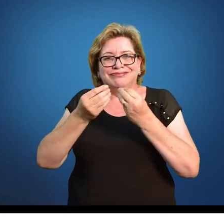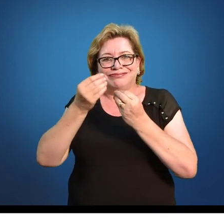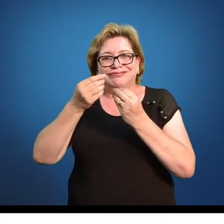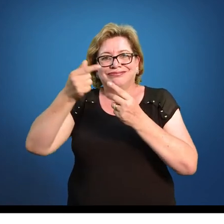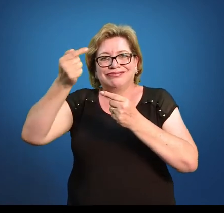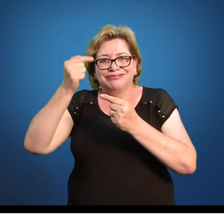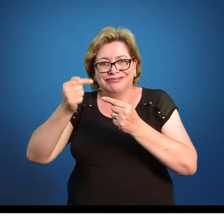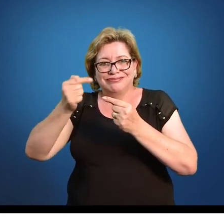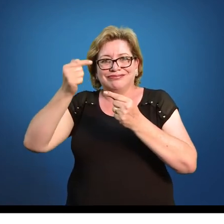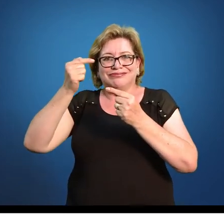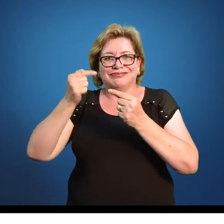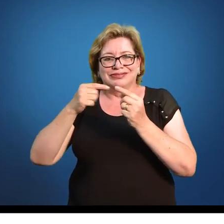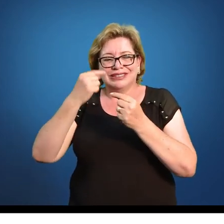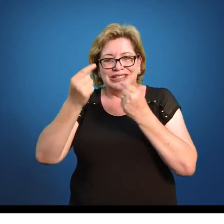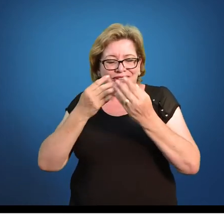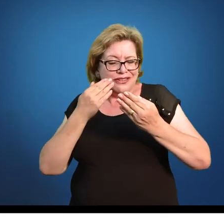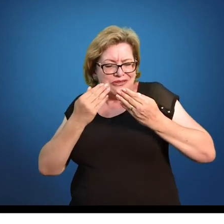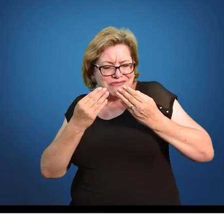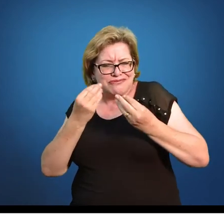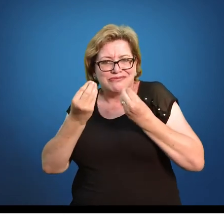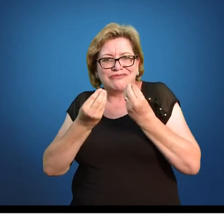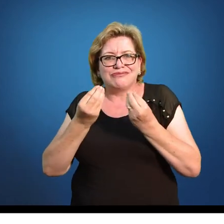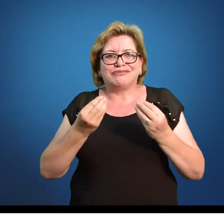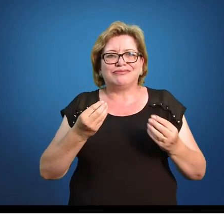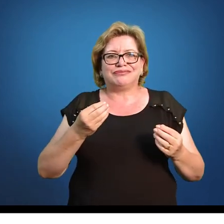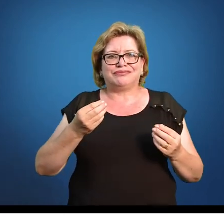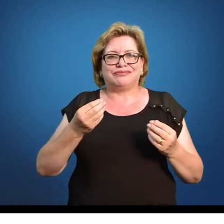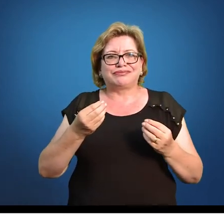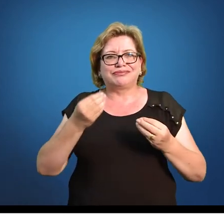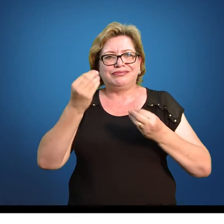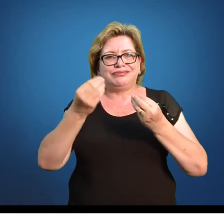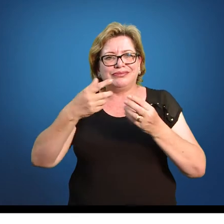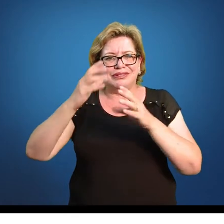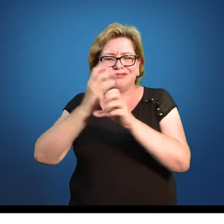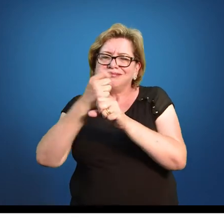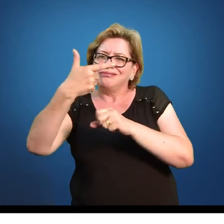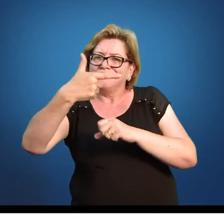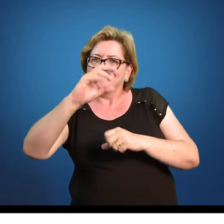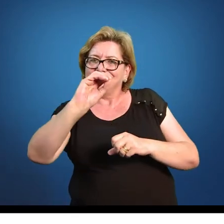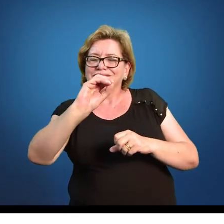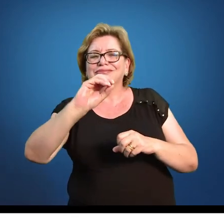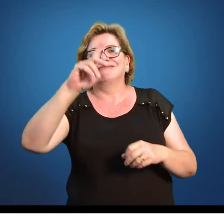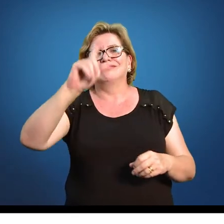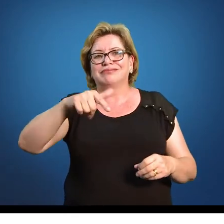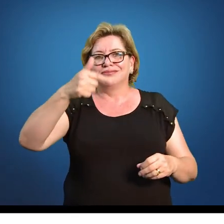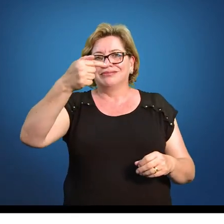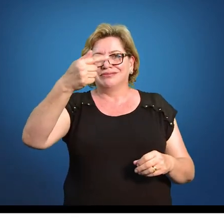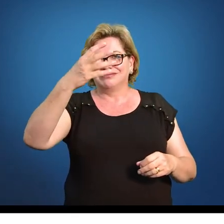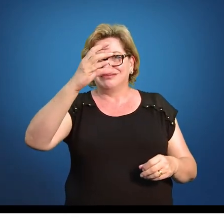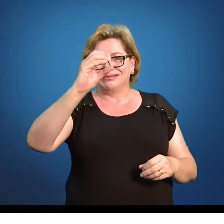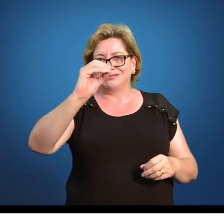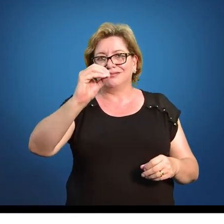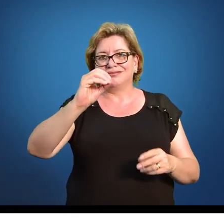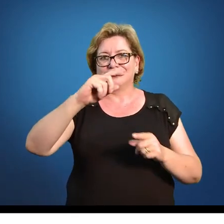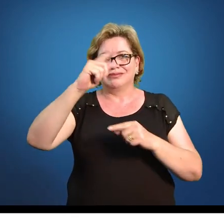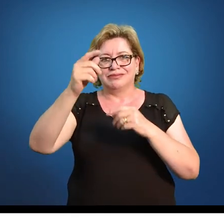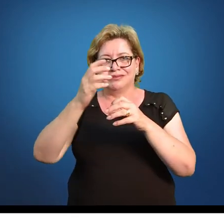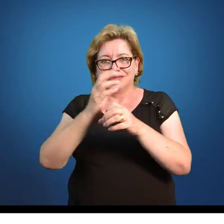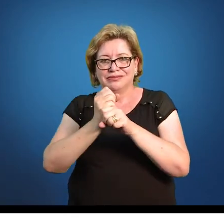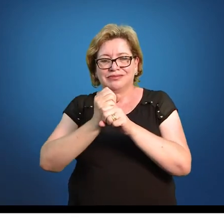Lógico que depois a gente vai aprender a interpretar isso aqui. 50 mais 20, 70.